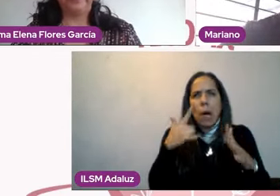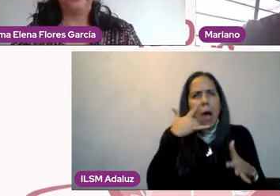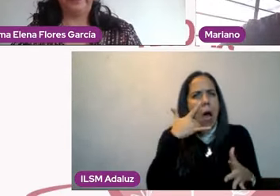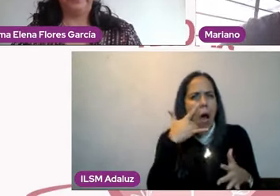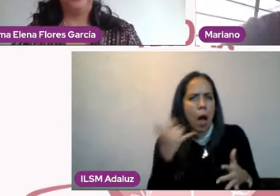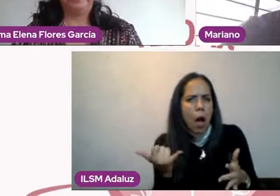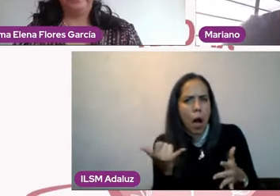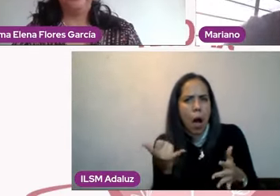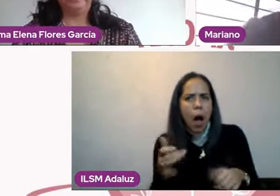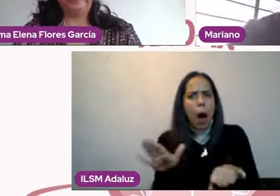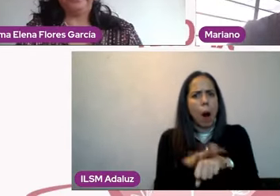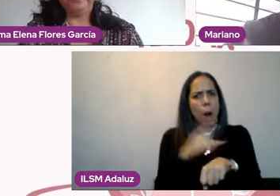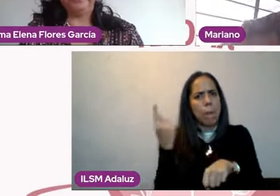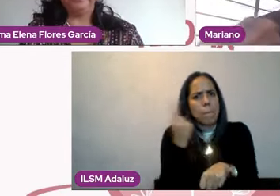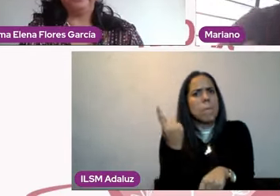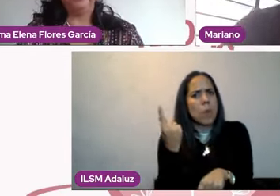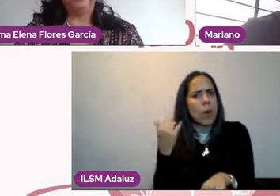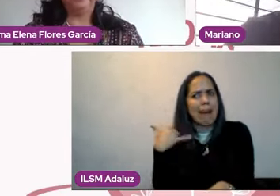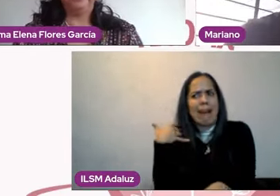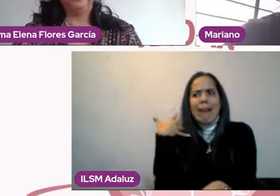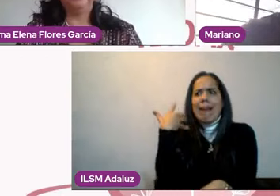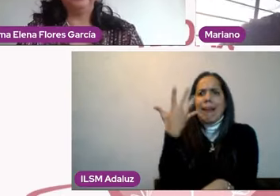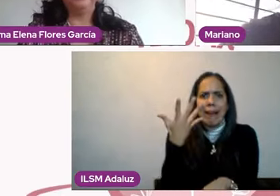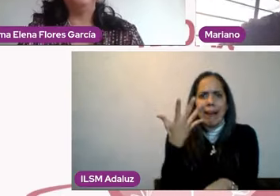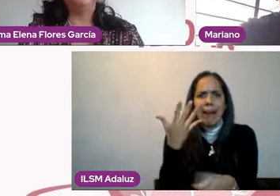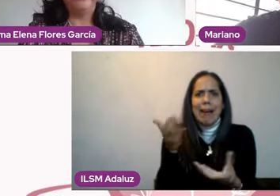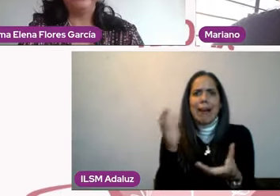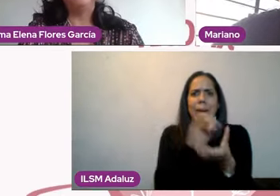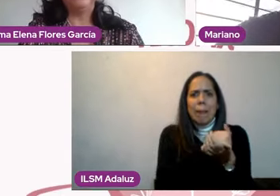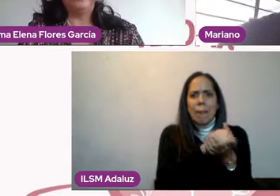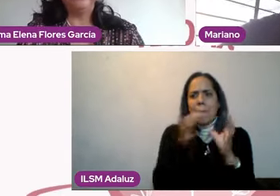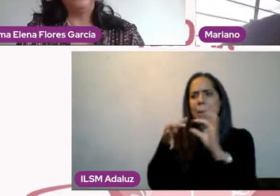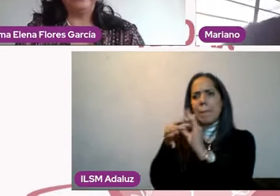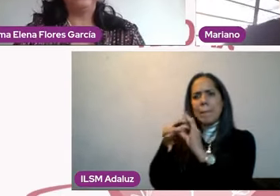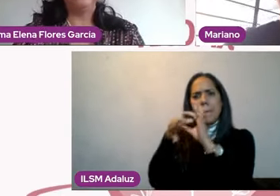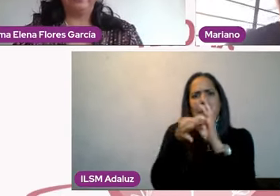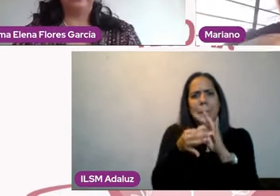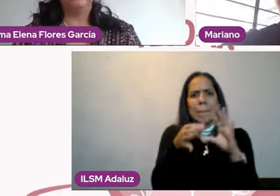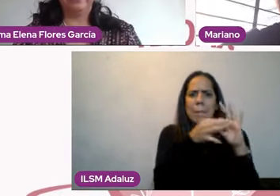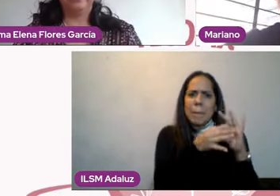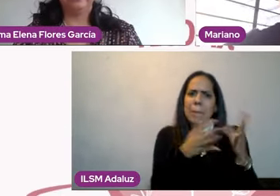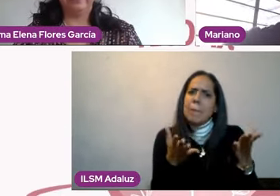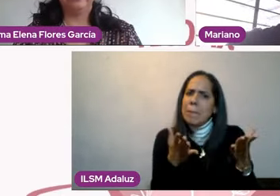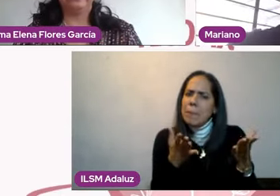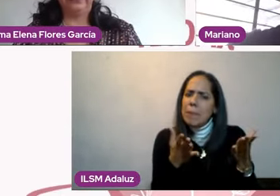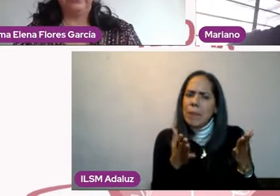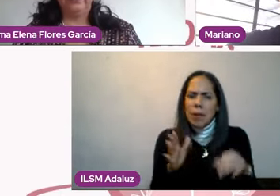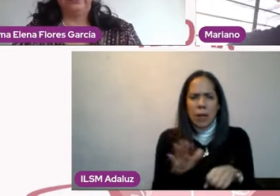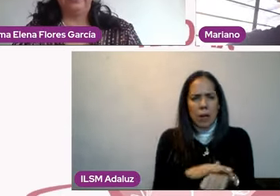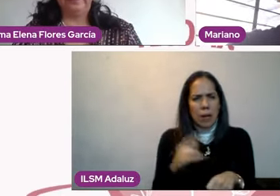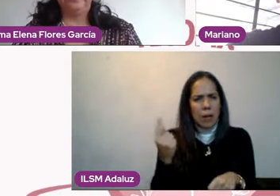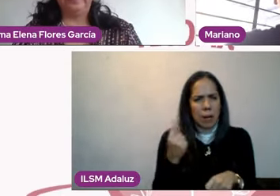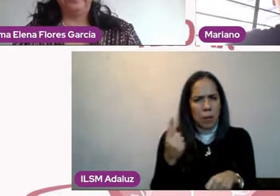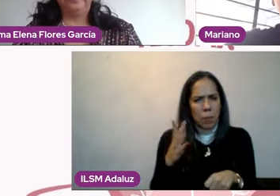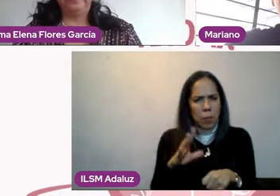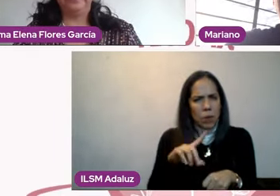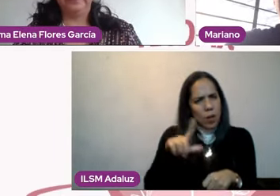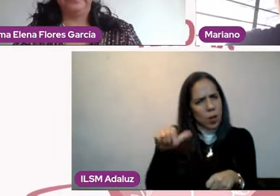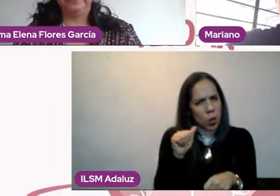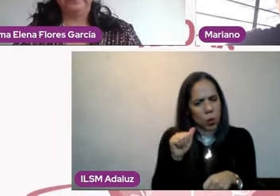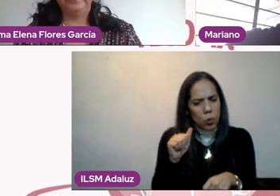queremos estar en pareja, de para qué queremos estar en pareja. Entonces, de repente uno puede escuchar muchos